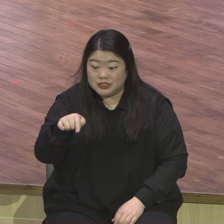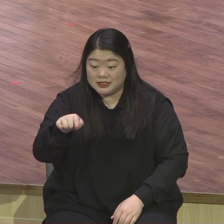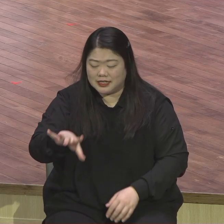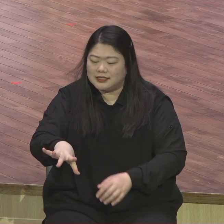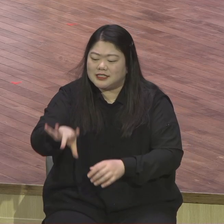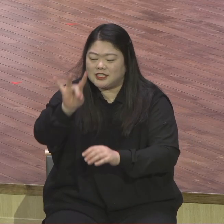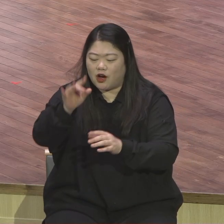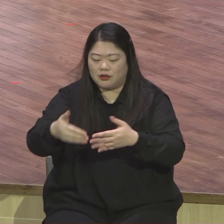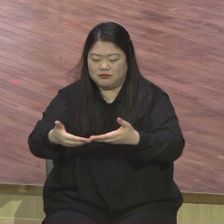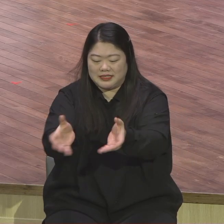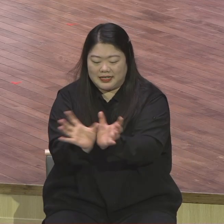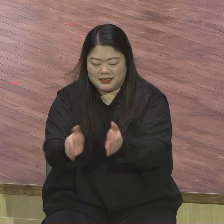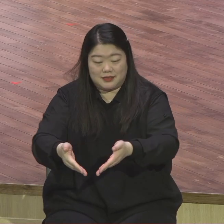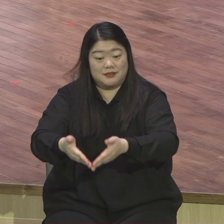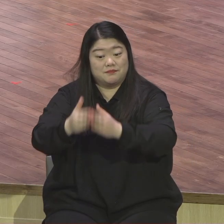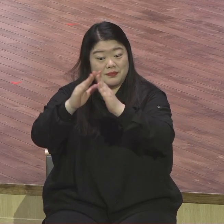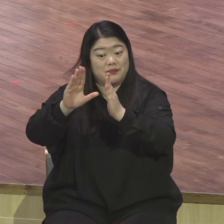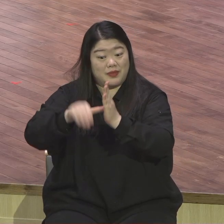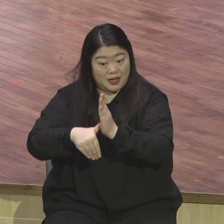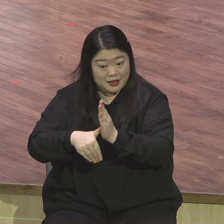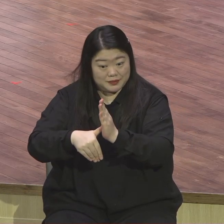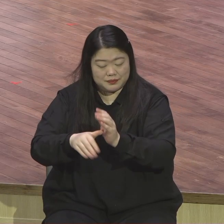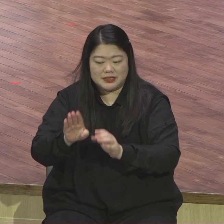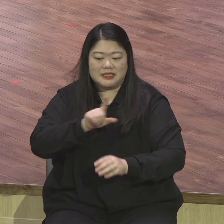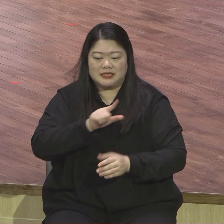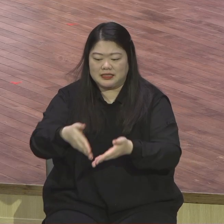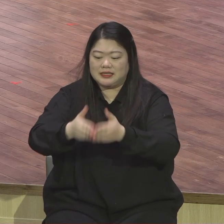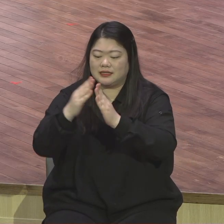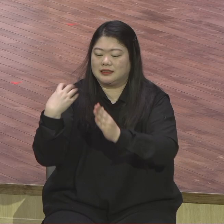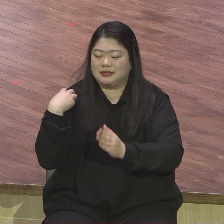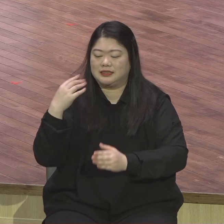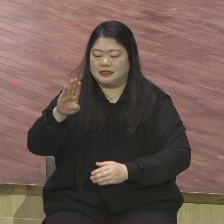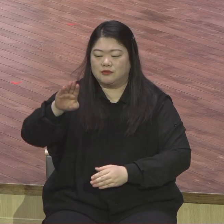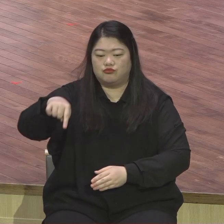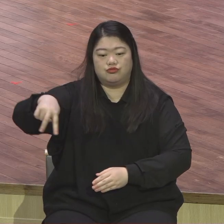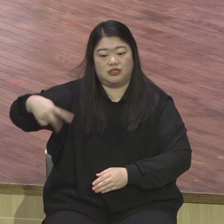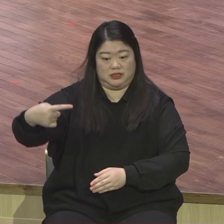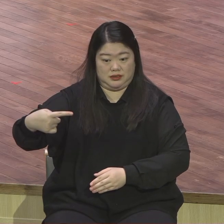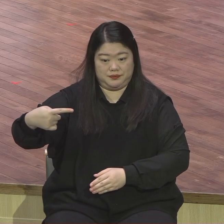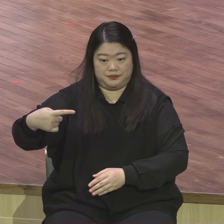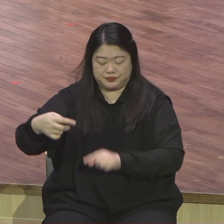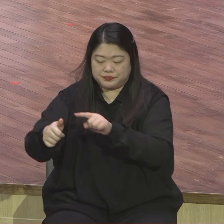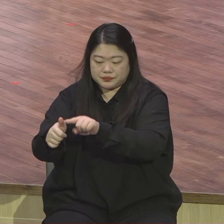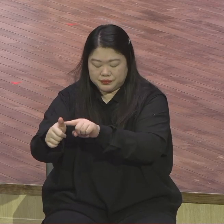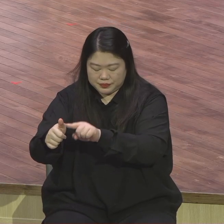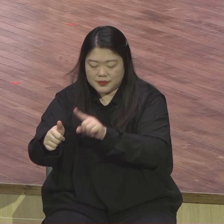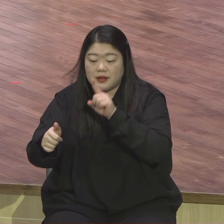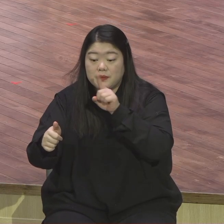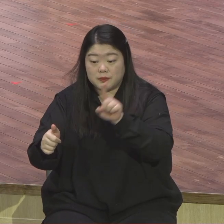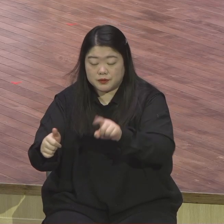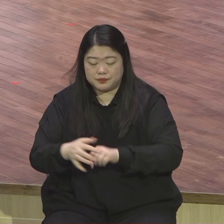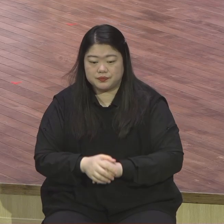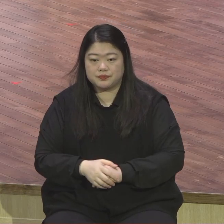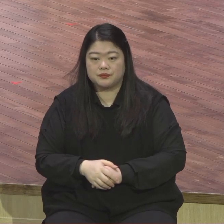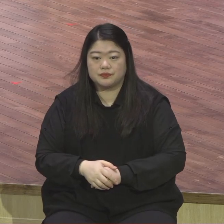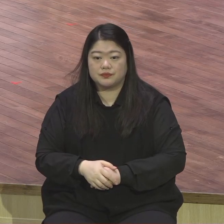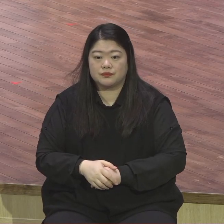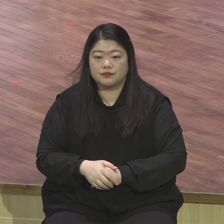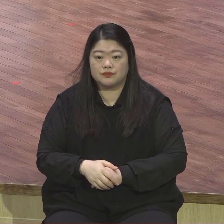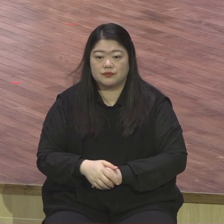만나기만 하면 먼저 내뱉는 말을 제가 말씀드리겠습니다 아유 스틸 버닝 언제나 당신